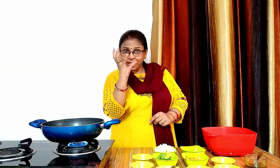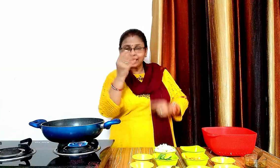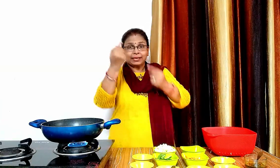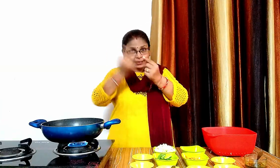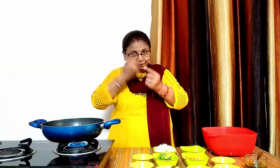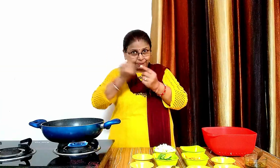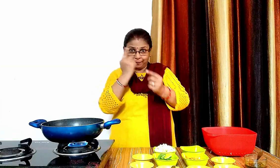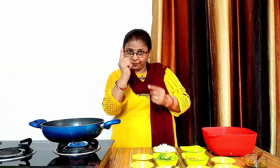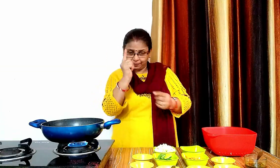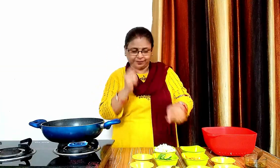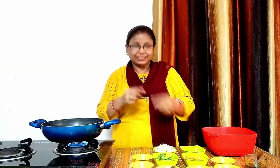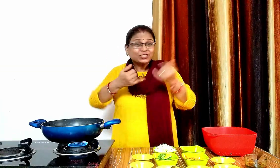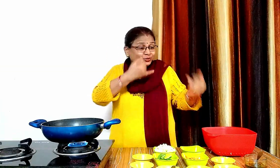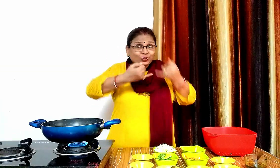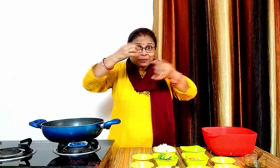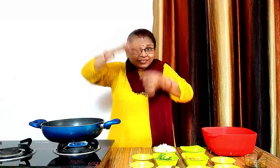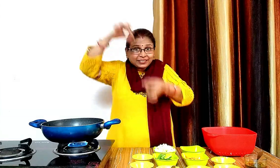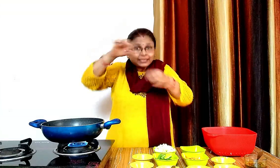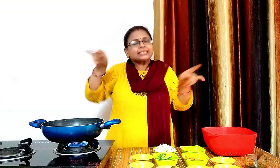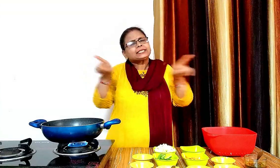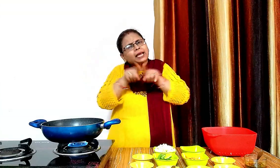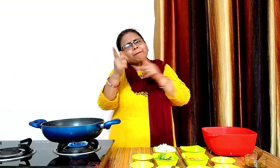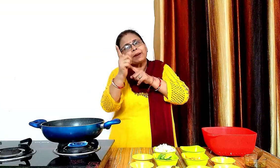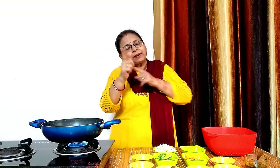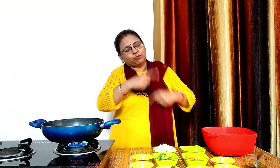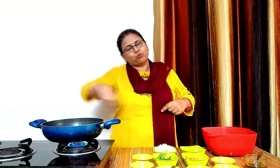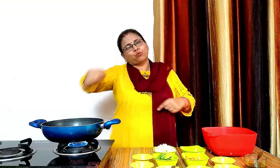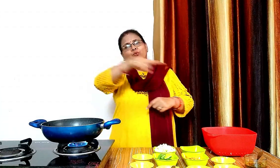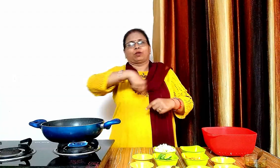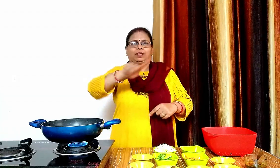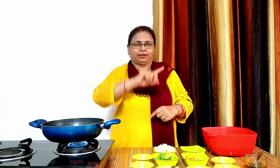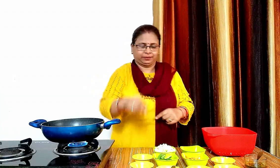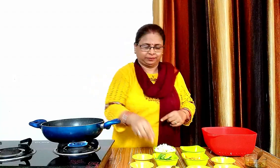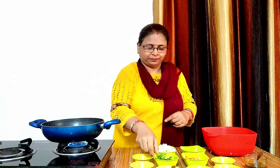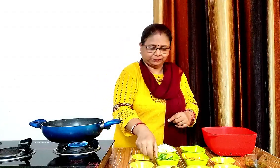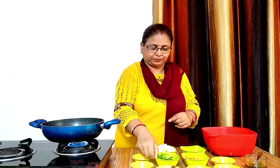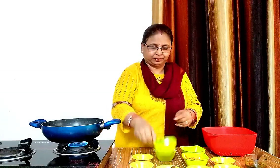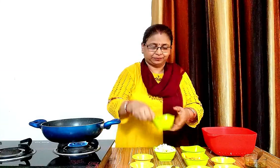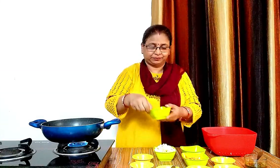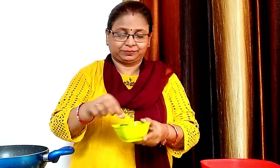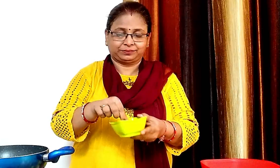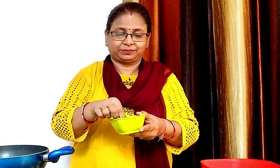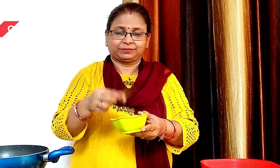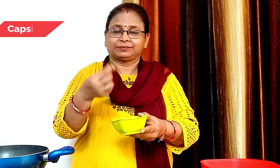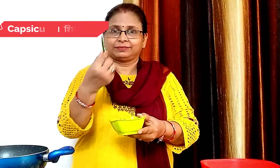इक कटा हुआ शिमना मिर्च इसे भी इस तरीके से लंबा काटा हुआ है हम सारी सब्जियों को इसी तरीके से लंबा जॉप करेंगे